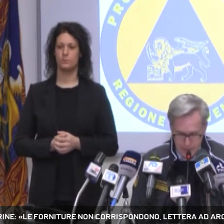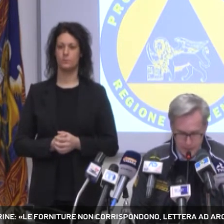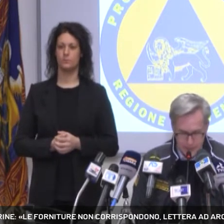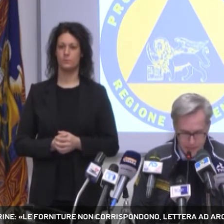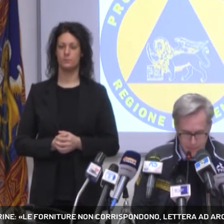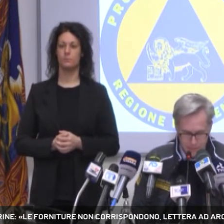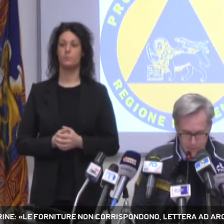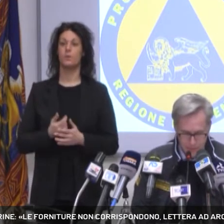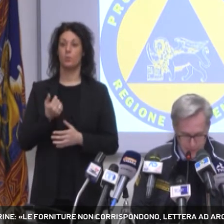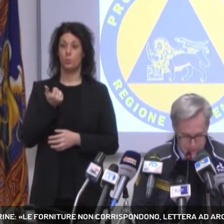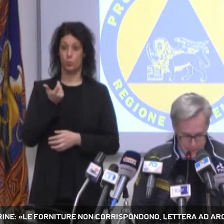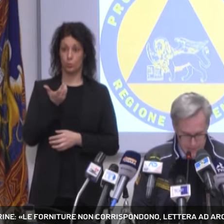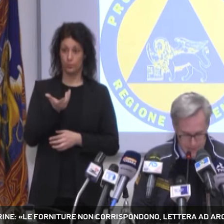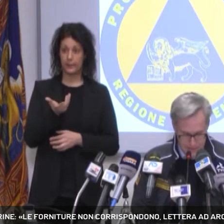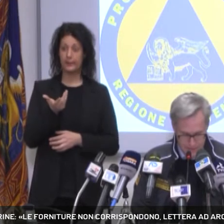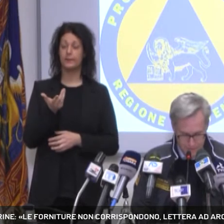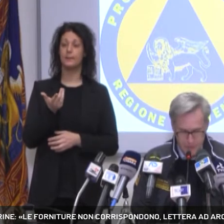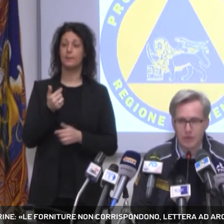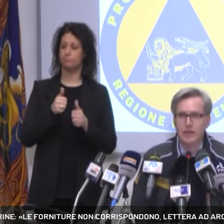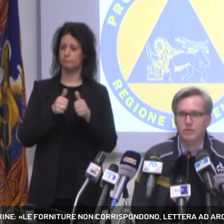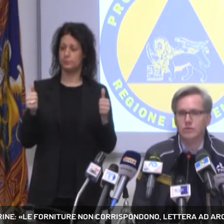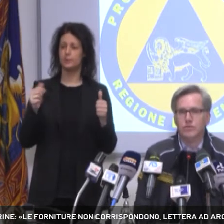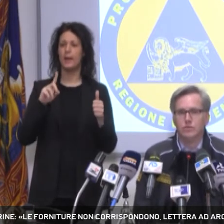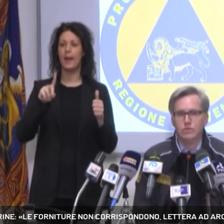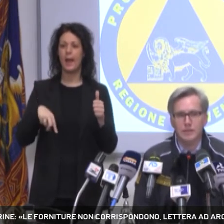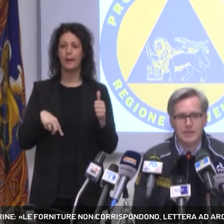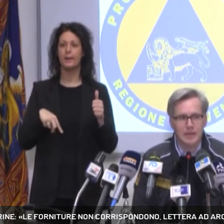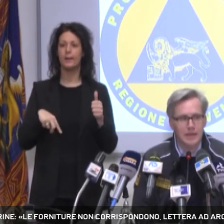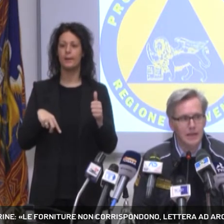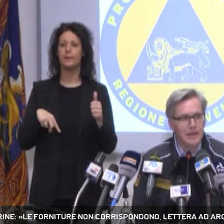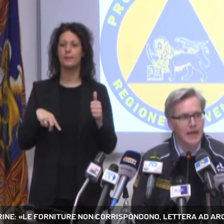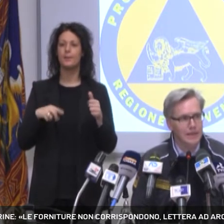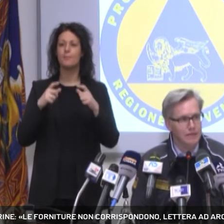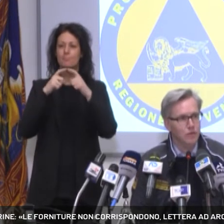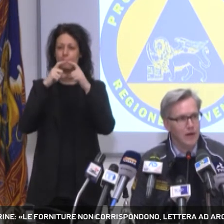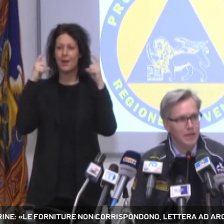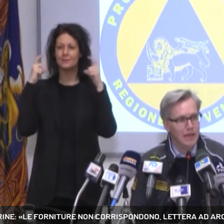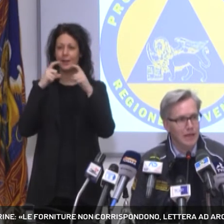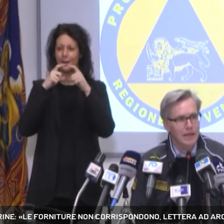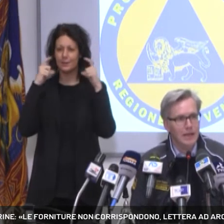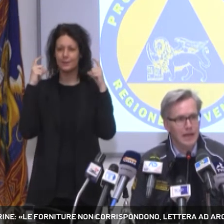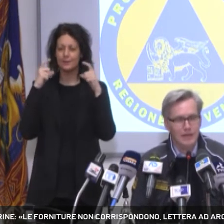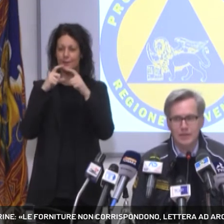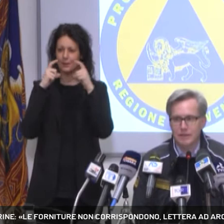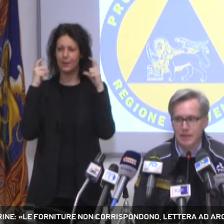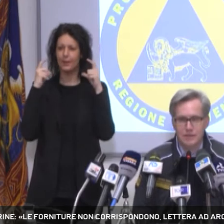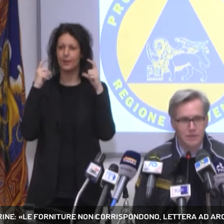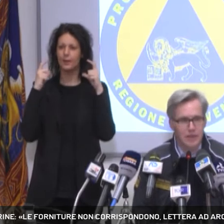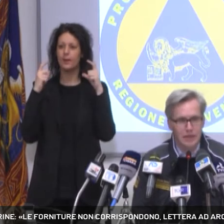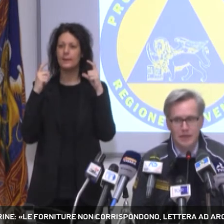i numeri sia anche per quanto riguarda il fatto che non su tutte le mascherine è individuabile la